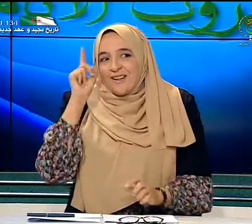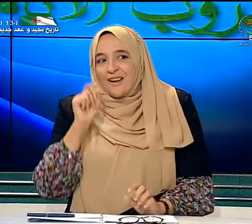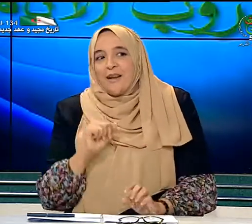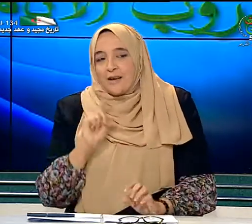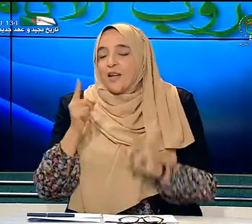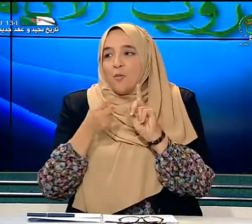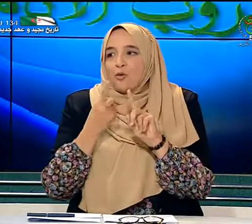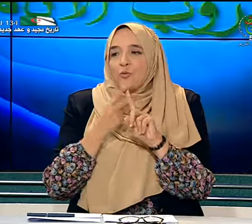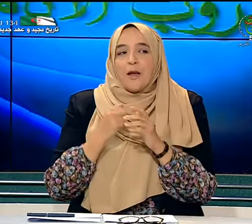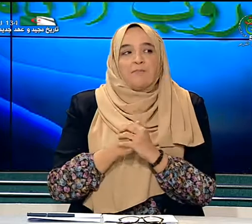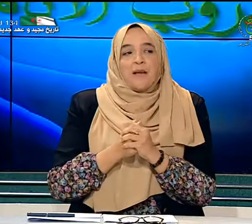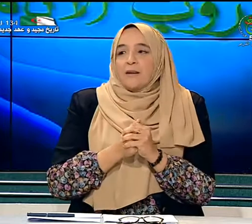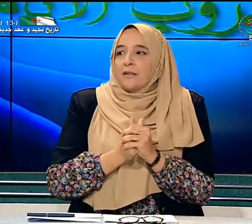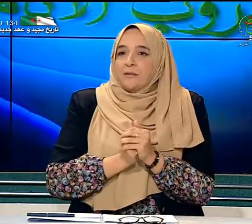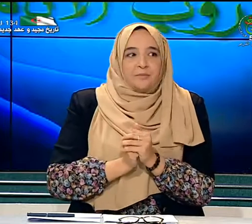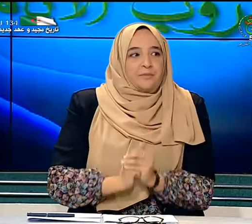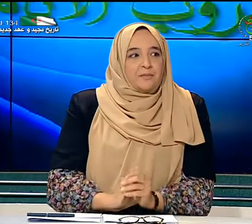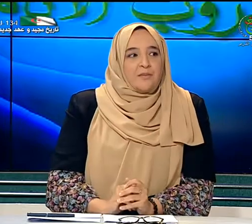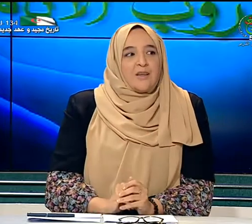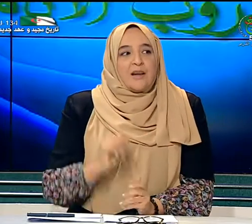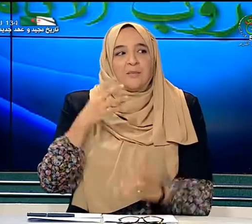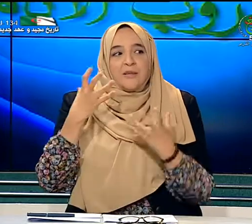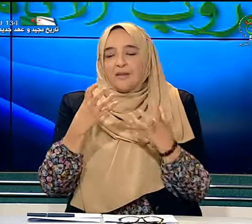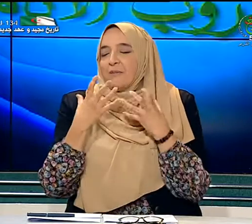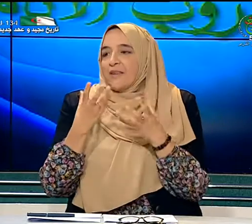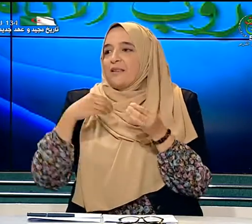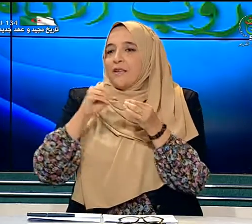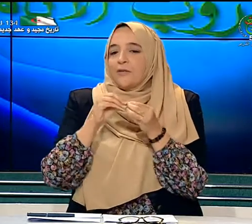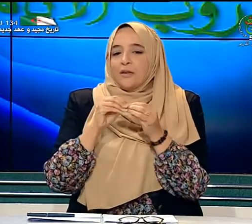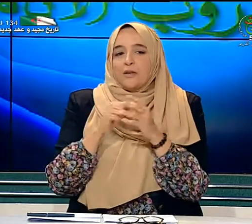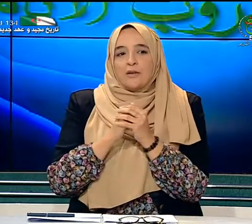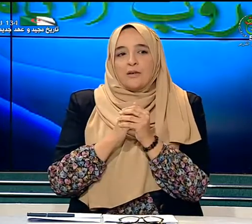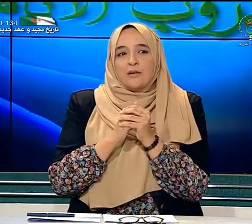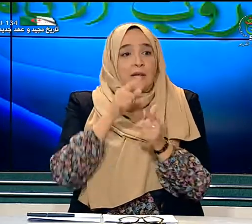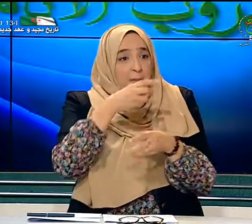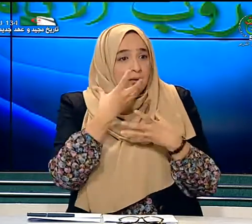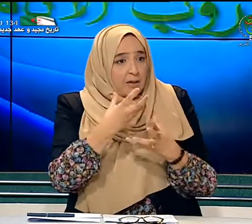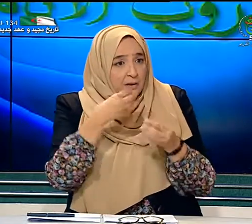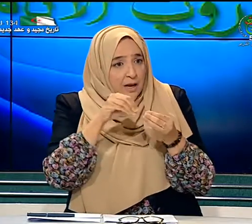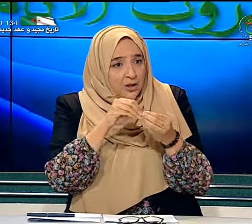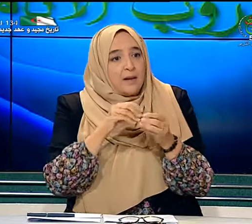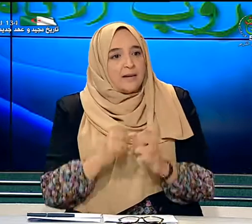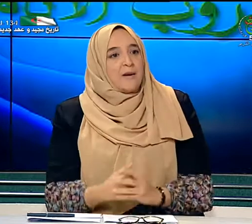الله لكنه موضوع مهم حبيت حبيت نضيف حبيت تضيف حاجة نعم